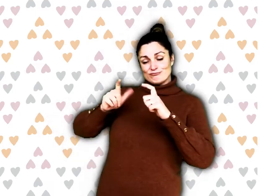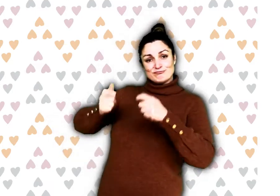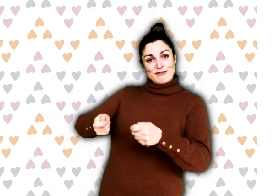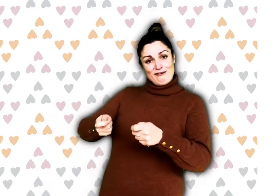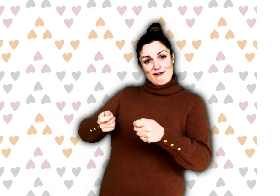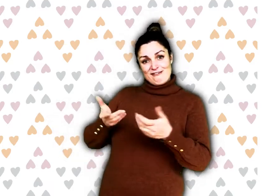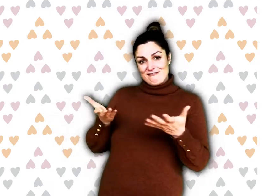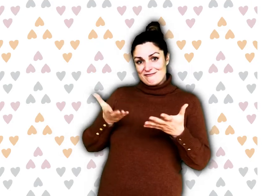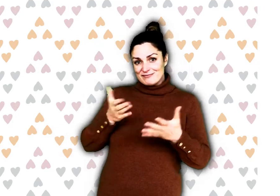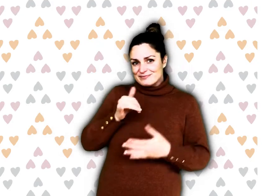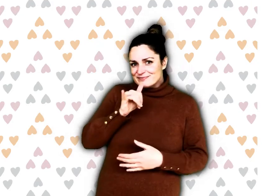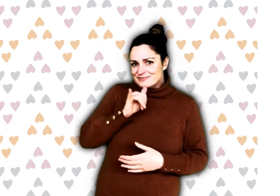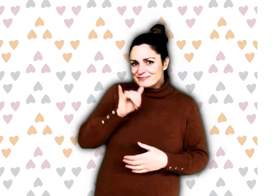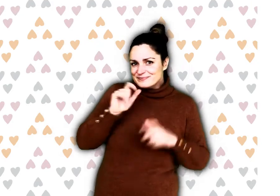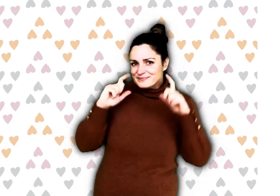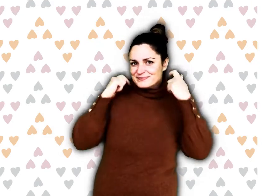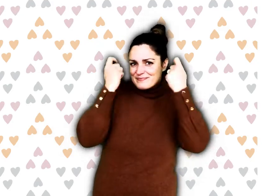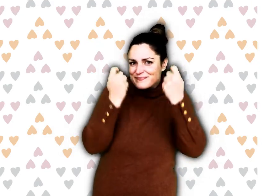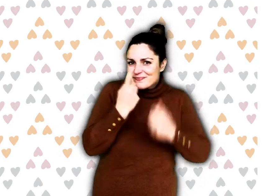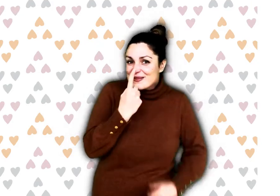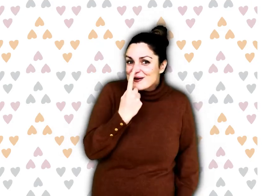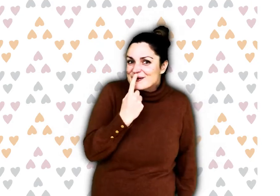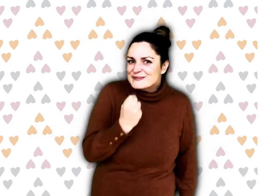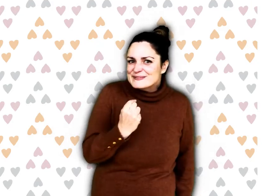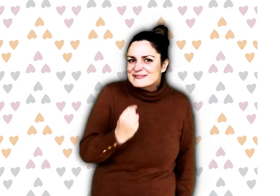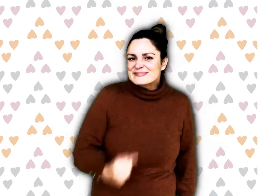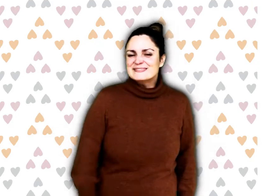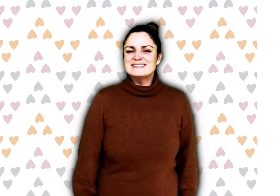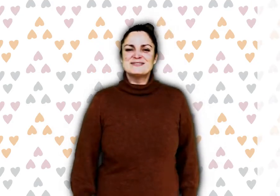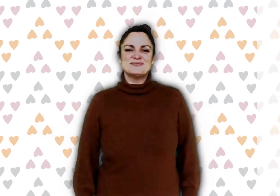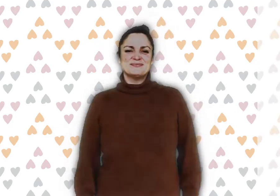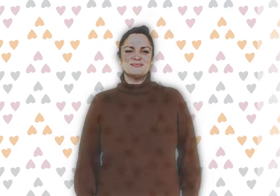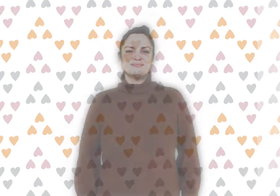On l'appelait le petit chaperon rouge.